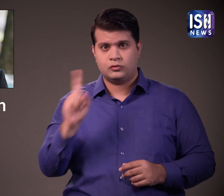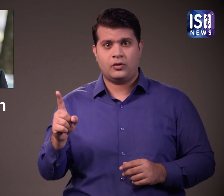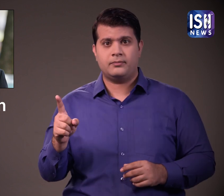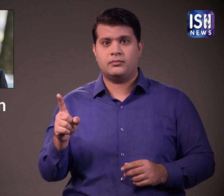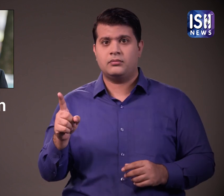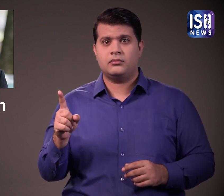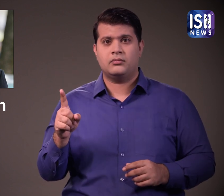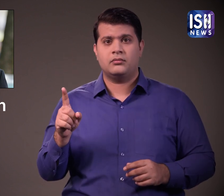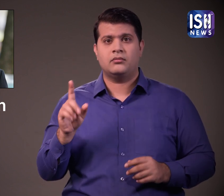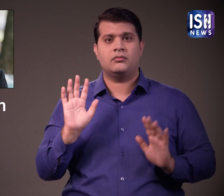कुछ भुकतान भी किया